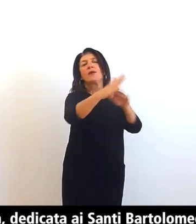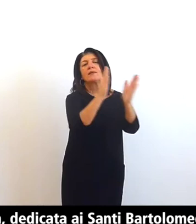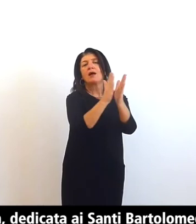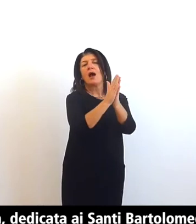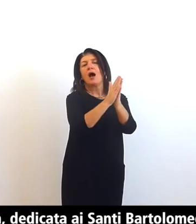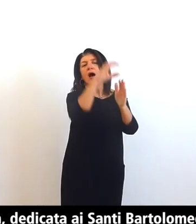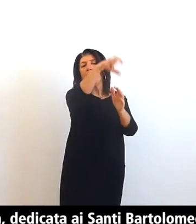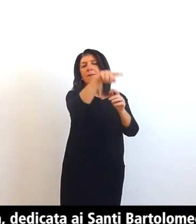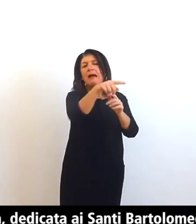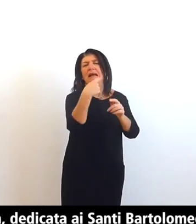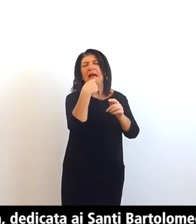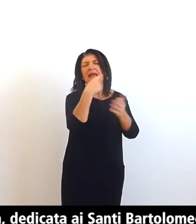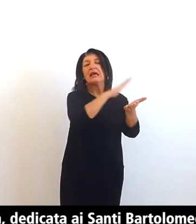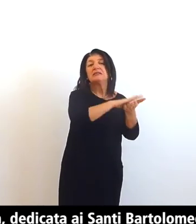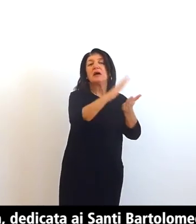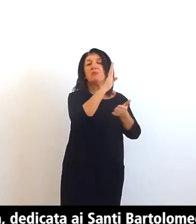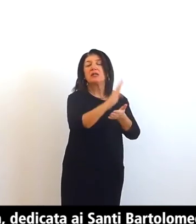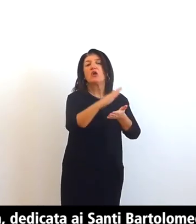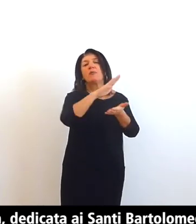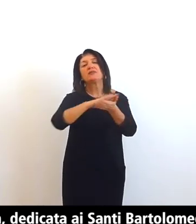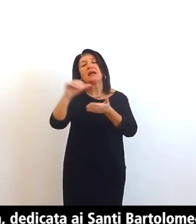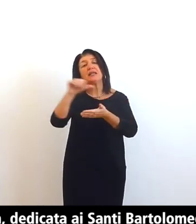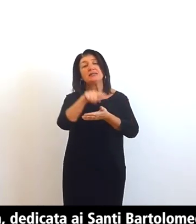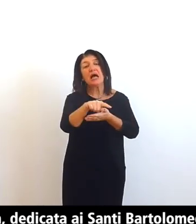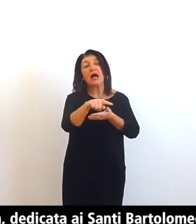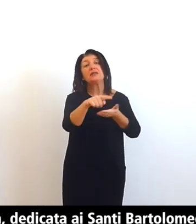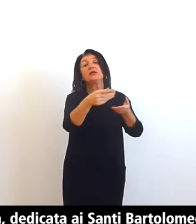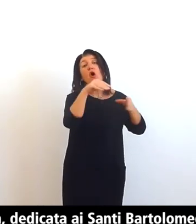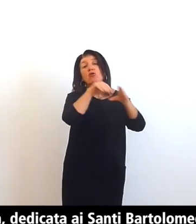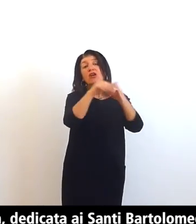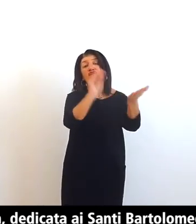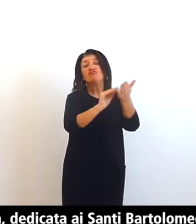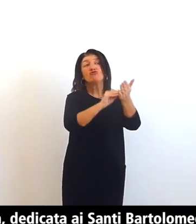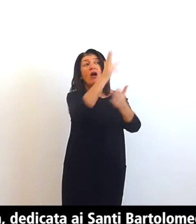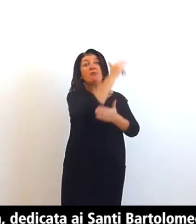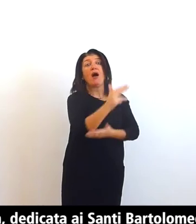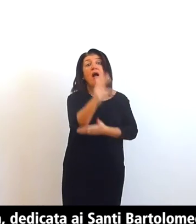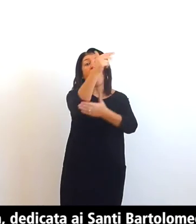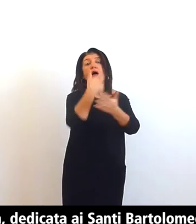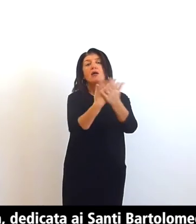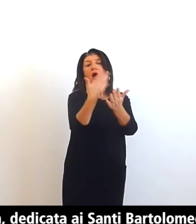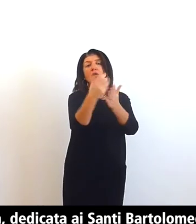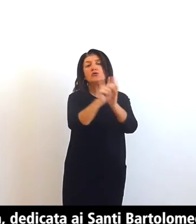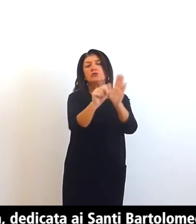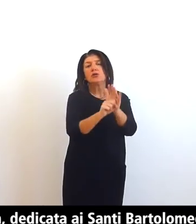santi Bartolomeo e Satiro ospita agli affreschi raffiguranti il martirio di San Vittore e il